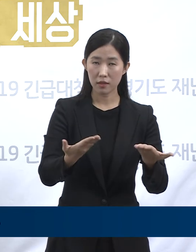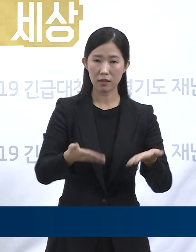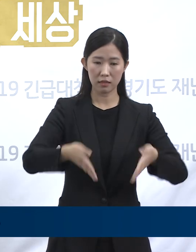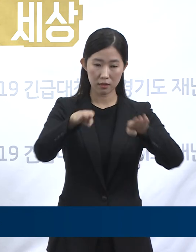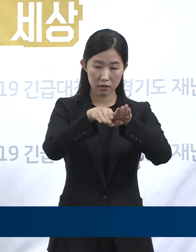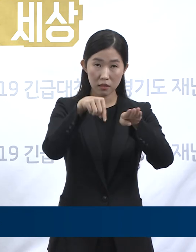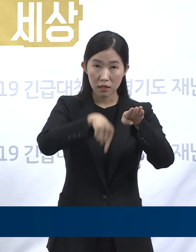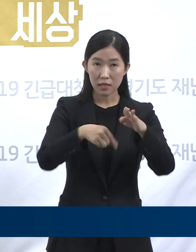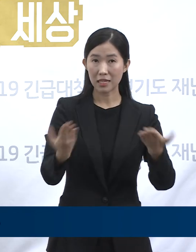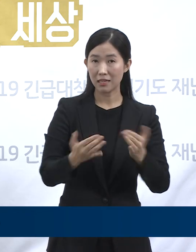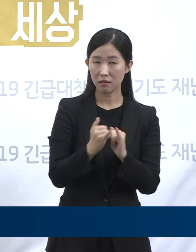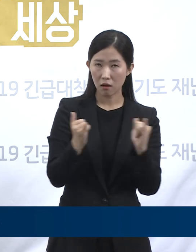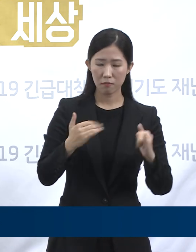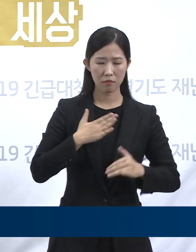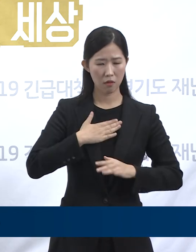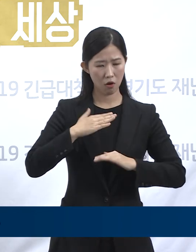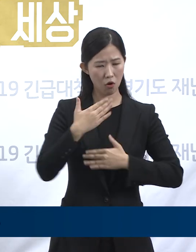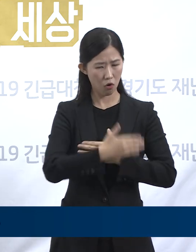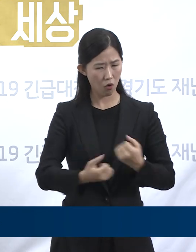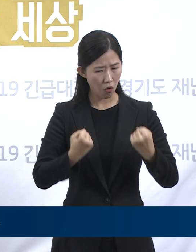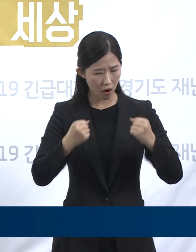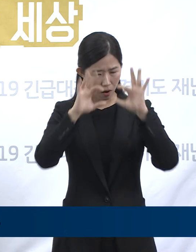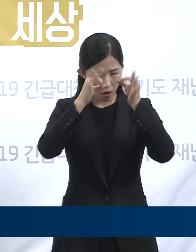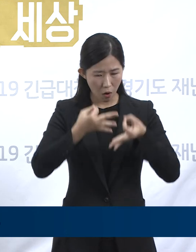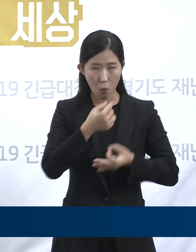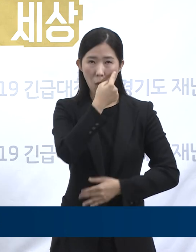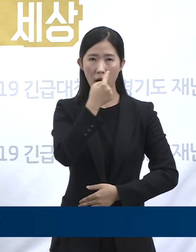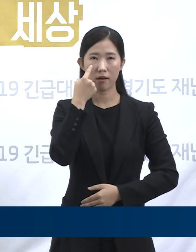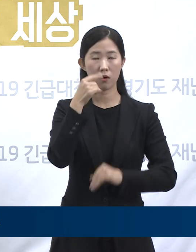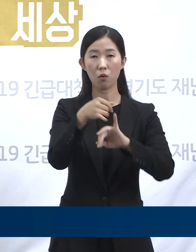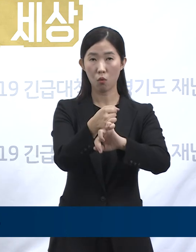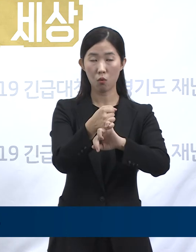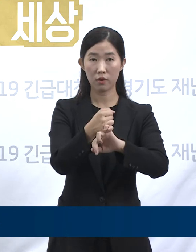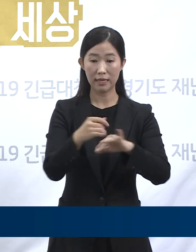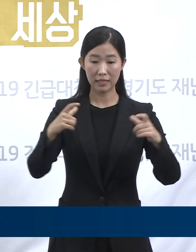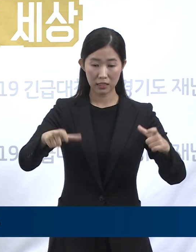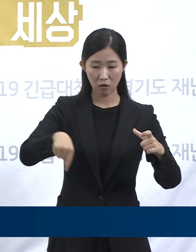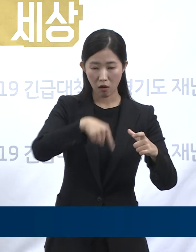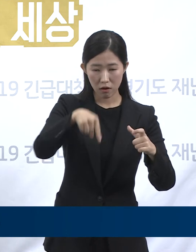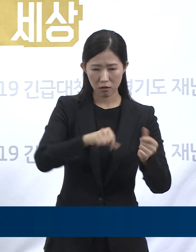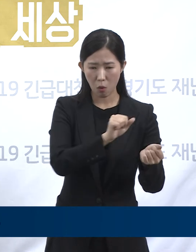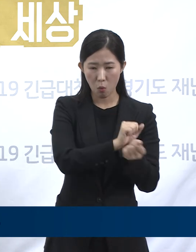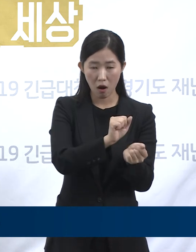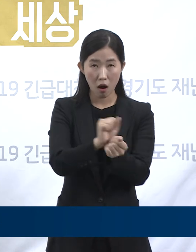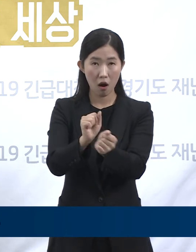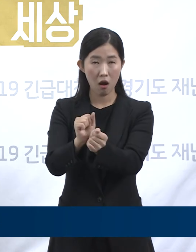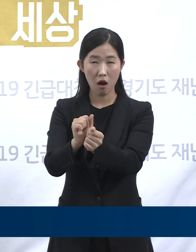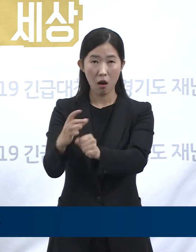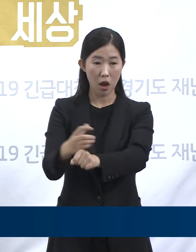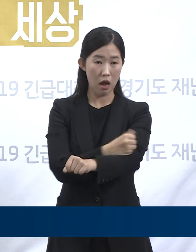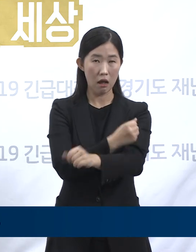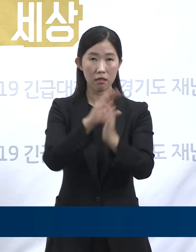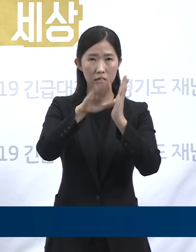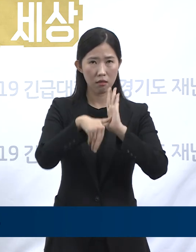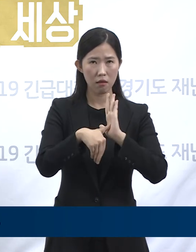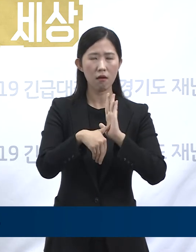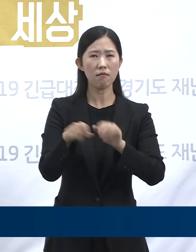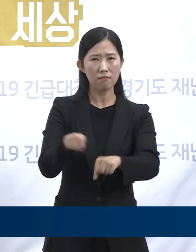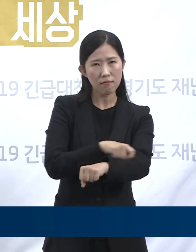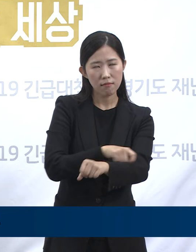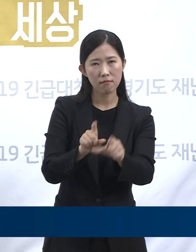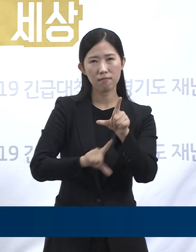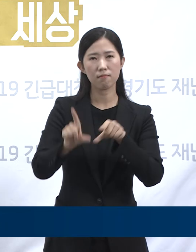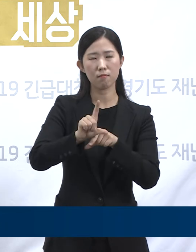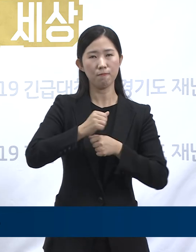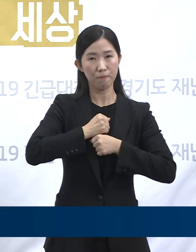상태를 정확하게 체크해야 합니다. 해당 지역에서 지역사회 감염이 확산되는 시기라면 특히 더 주의를 기울여 주셔야 합니다.